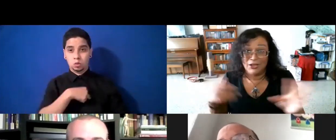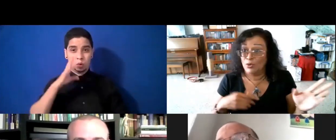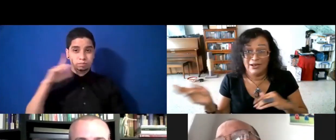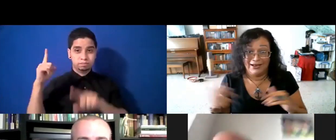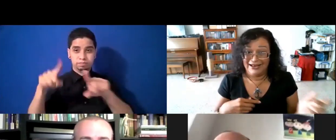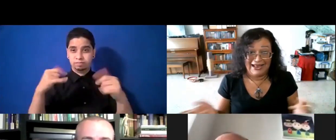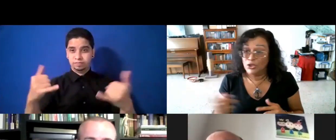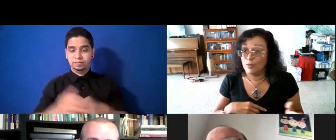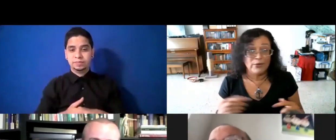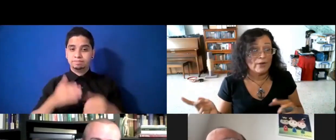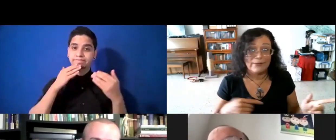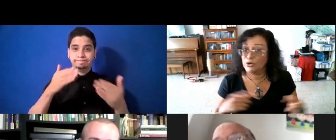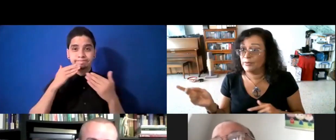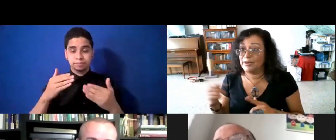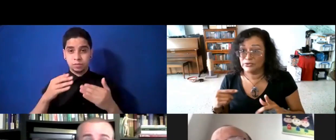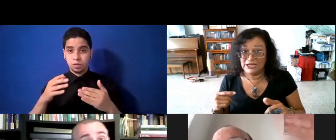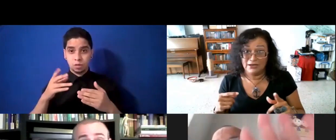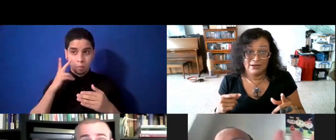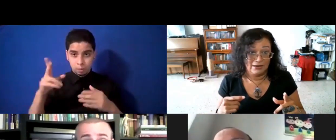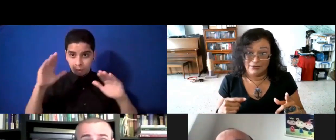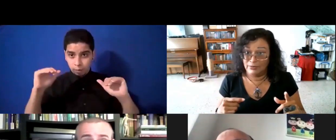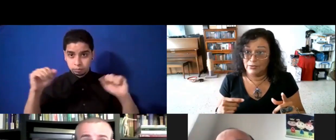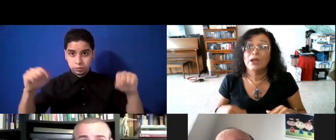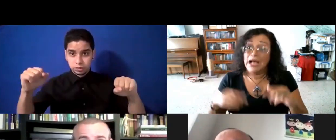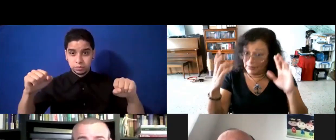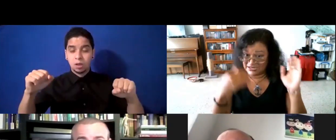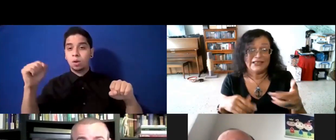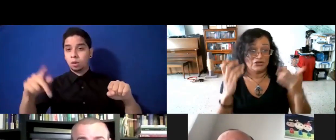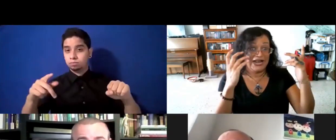Gracias, gracias. Nos vemos y nos vamos, nos vemos y nos vamos, ¿sí? Nos vemos. Ah, pues lleva a Trochena.